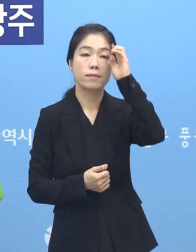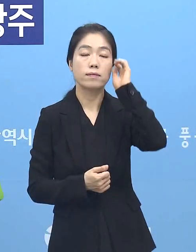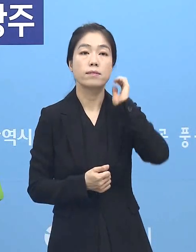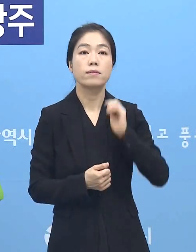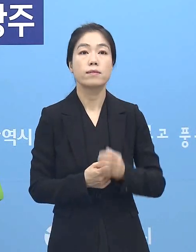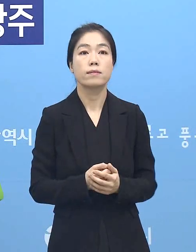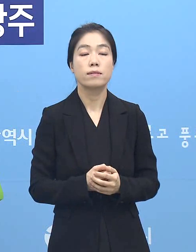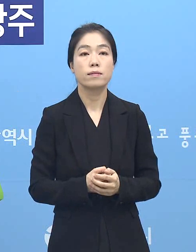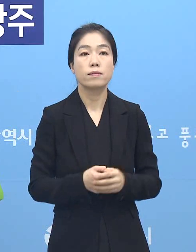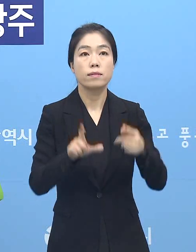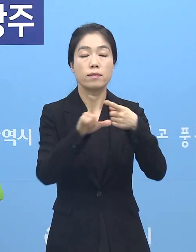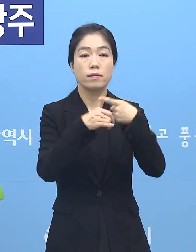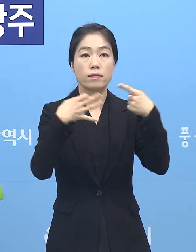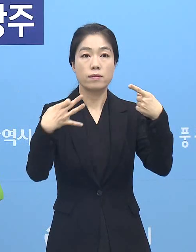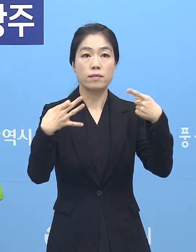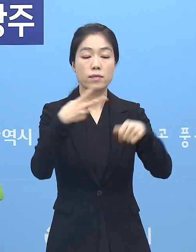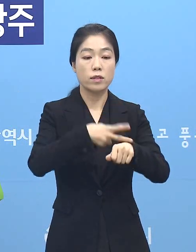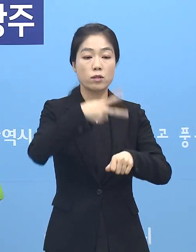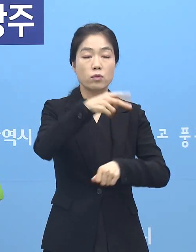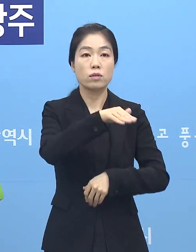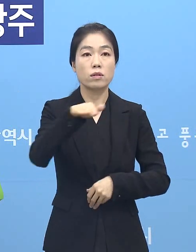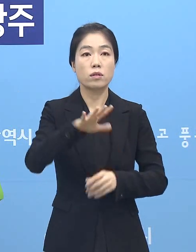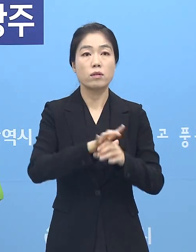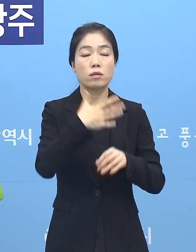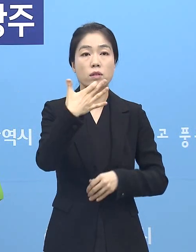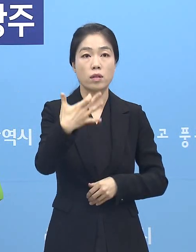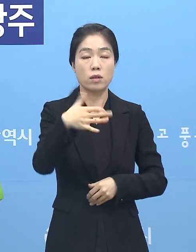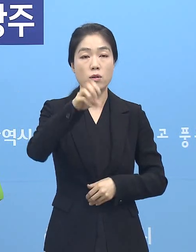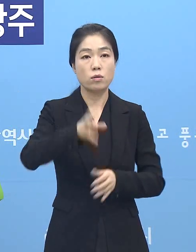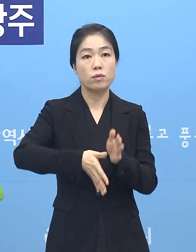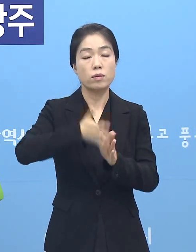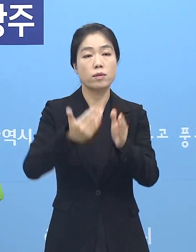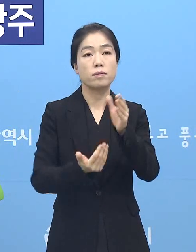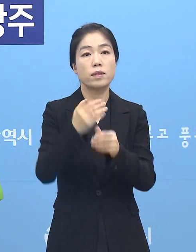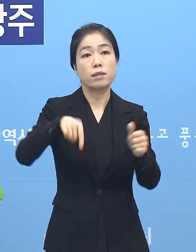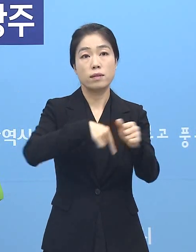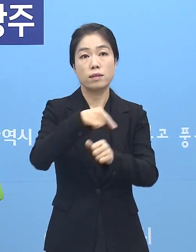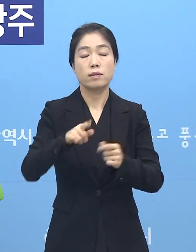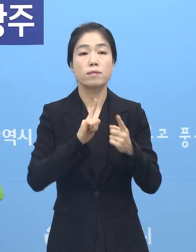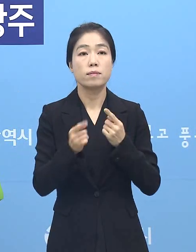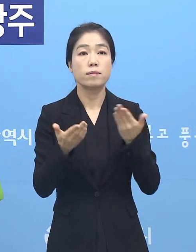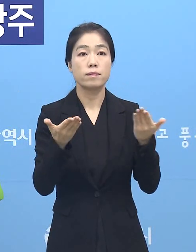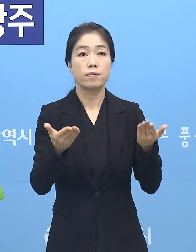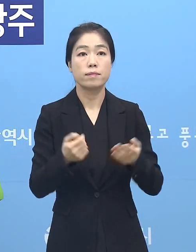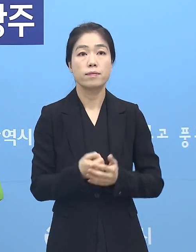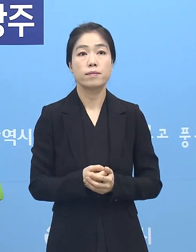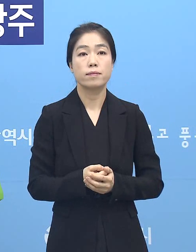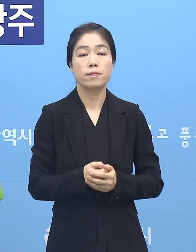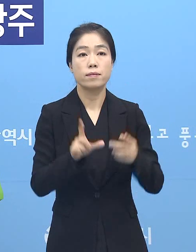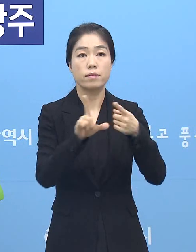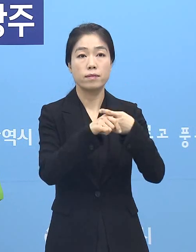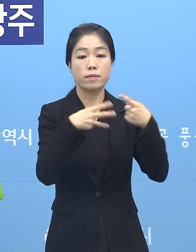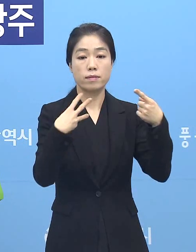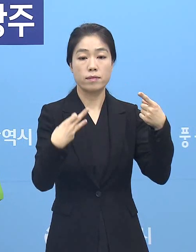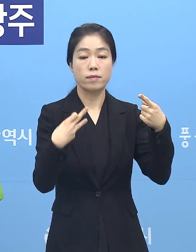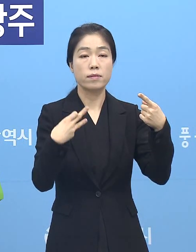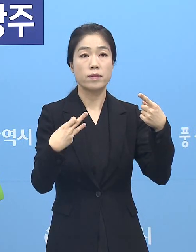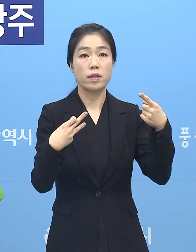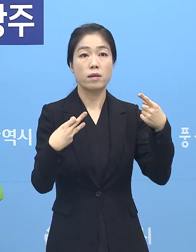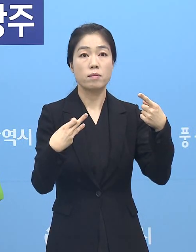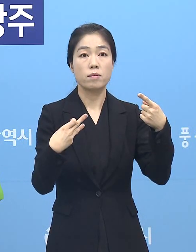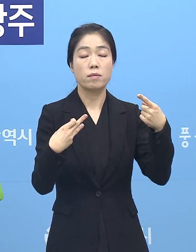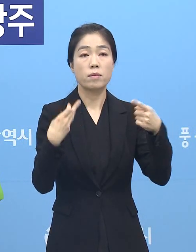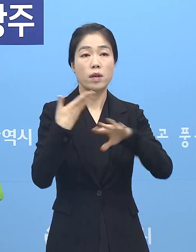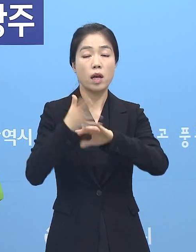1월 14일 14시 기준 코로나19 광주광역시 발생 현황입니다. 1월 13일 수요일